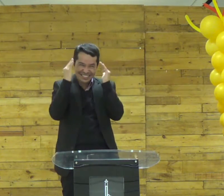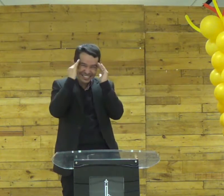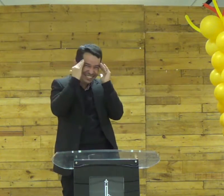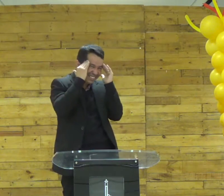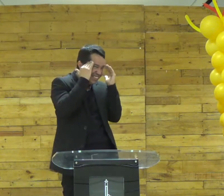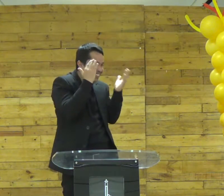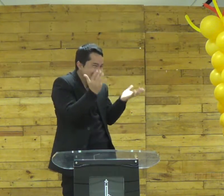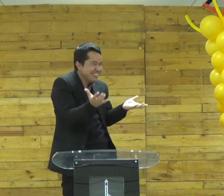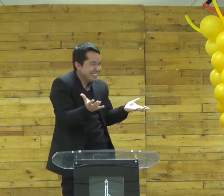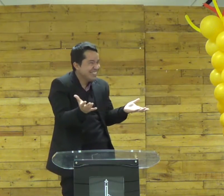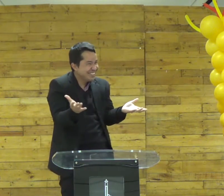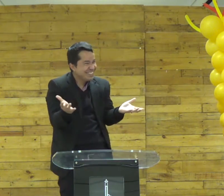entenderam?